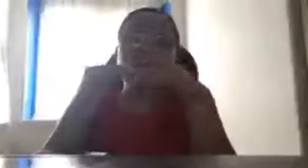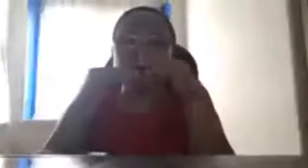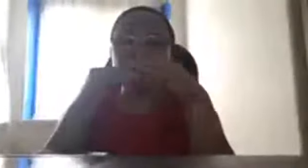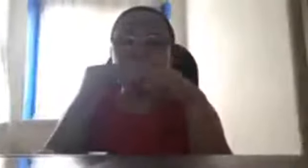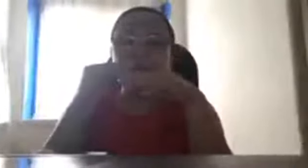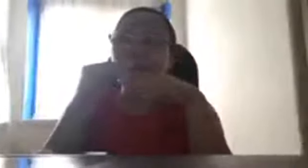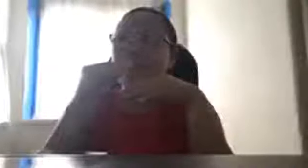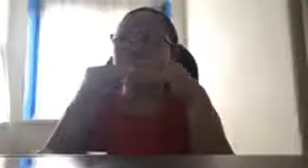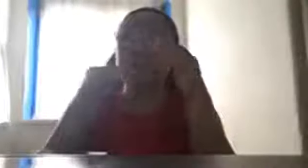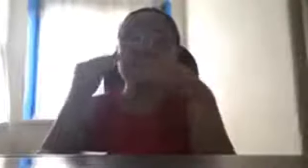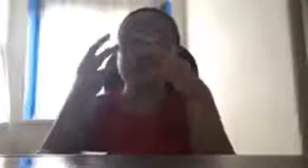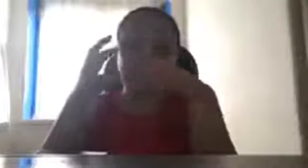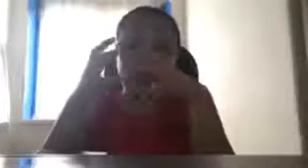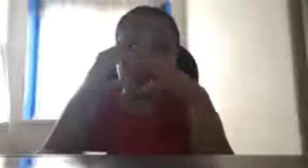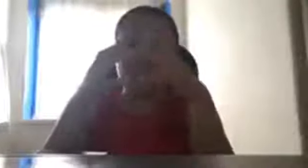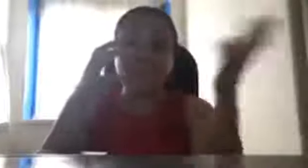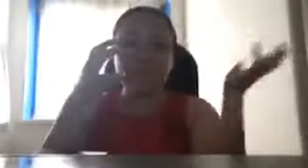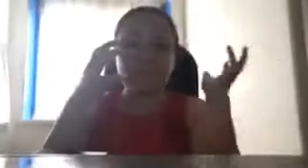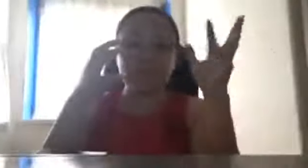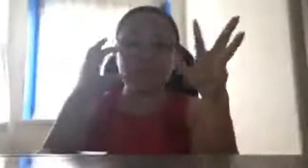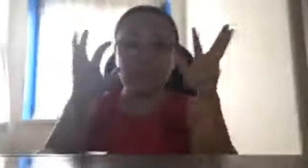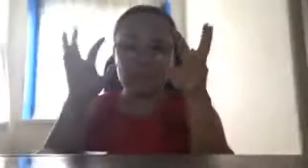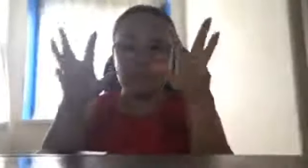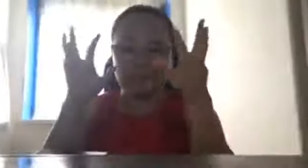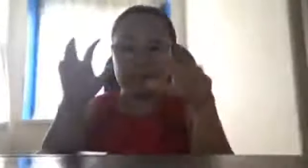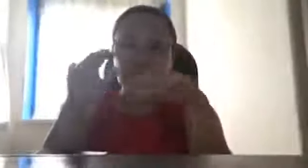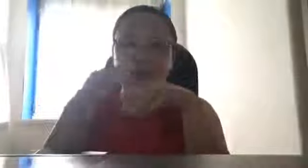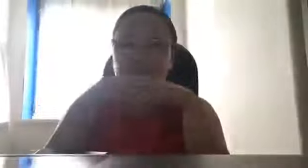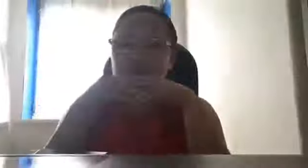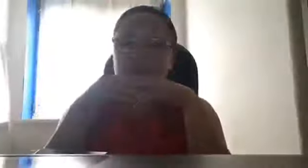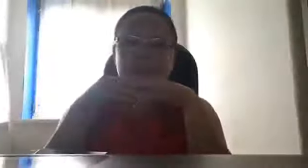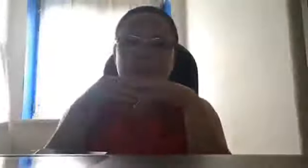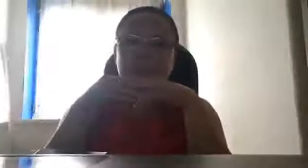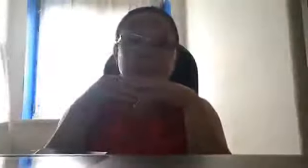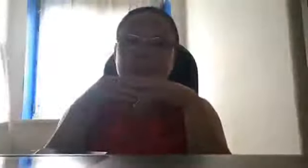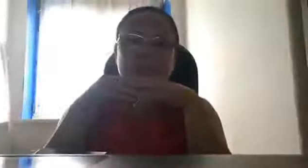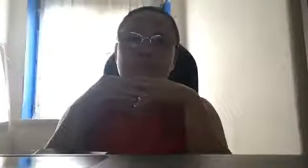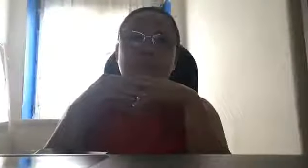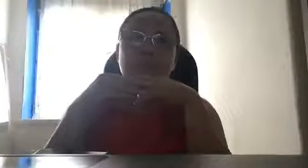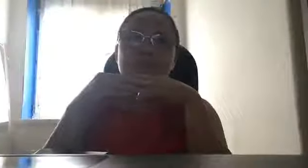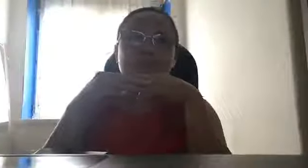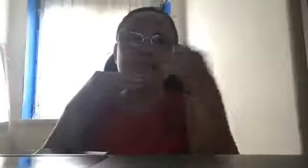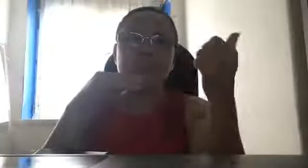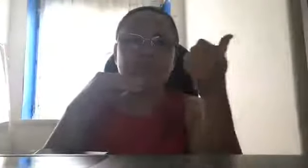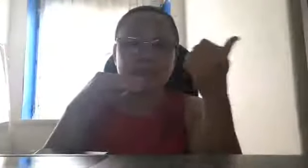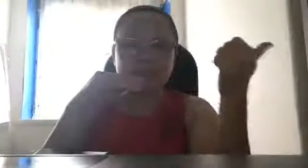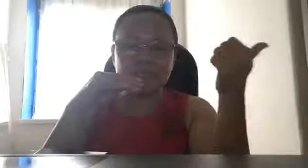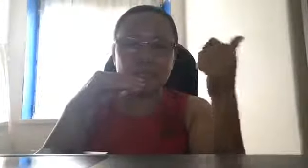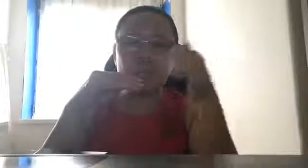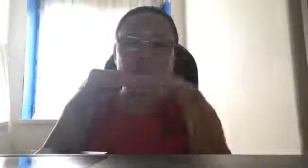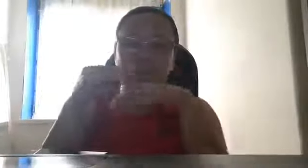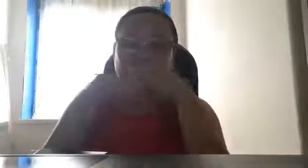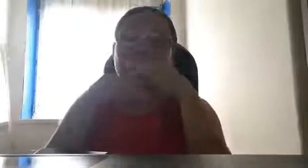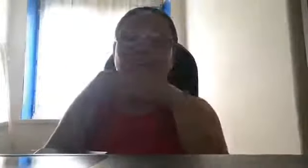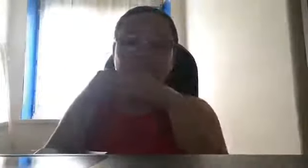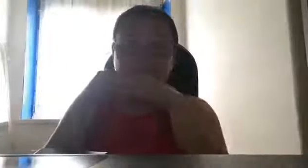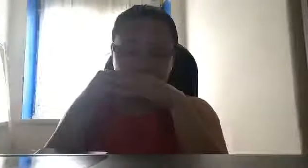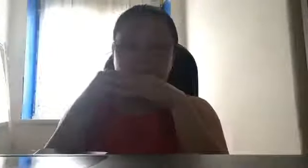na, didetect namin dito sa ibang bansa, about Philippines. Never kami humingi, kahit singkong duling, dahil kami,